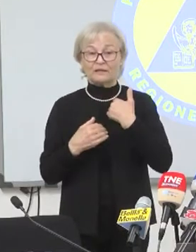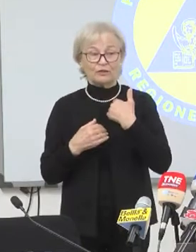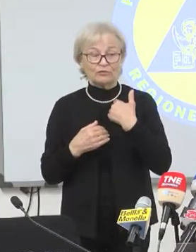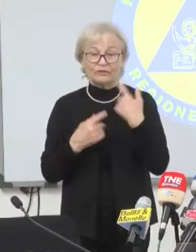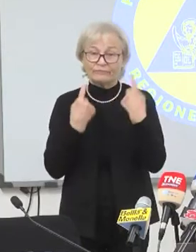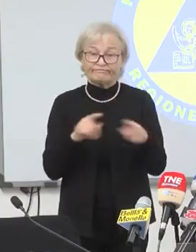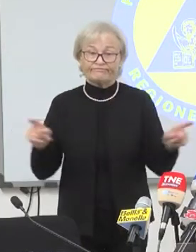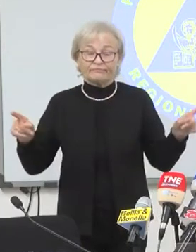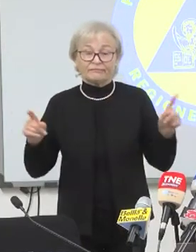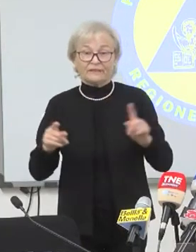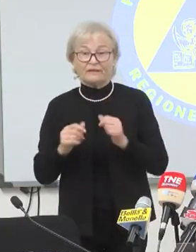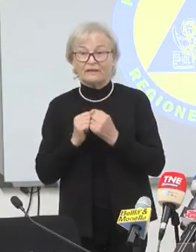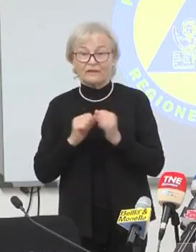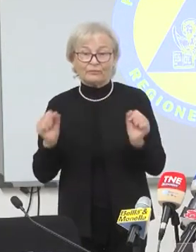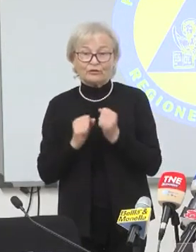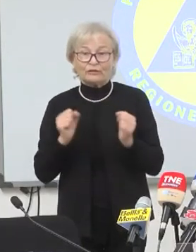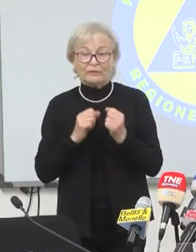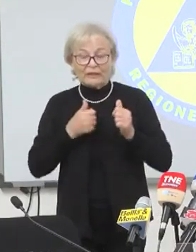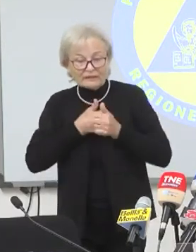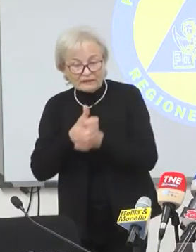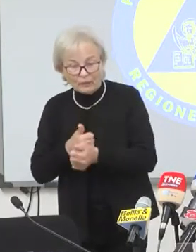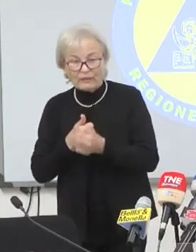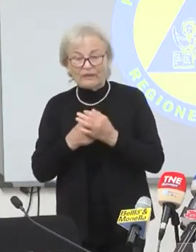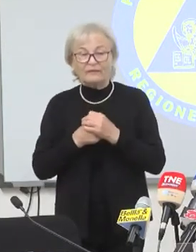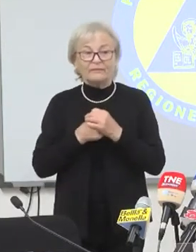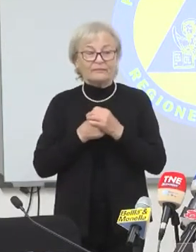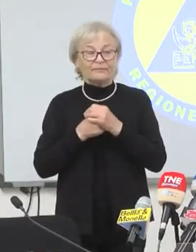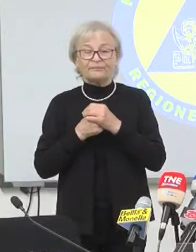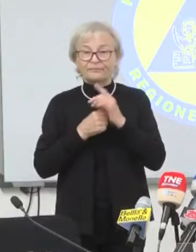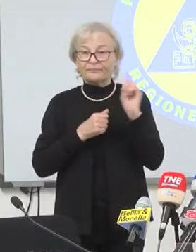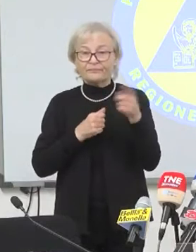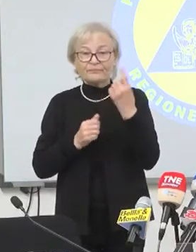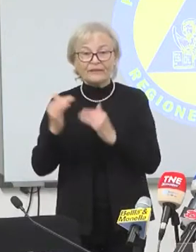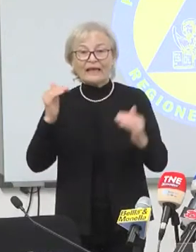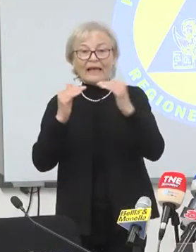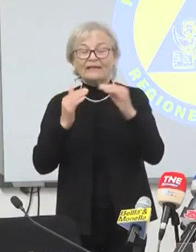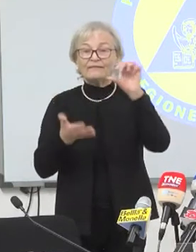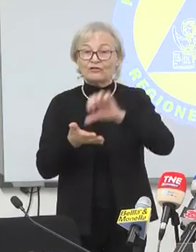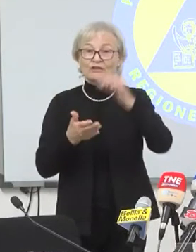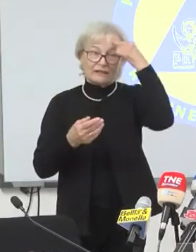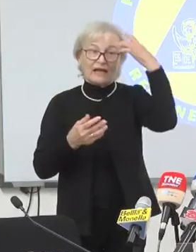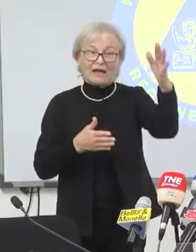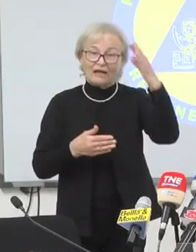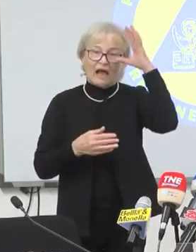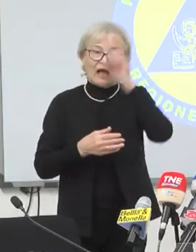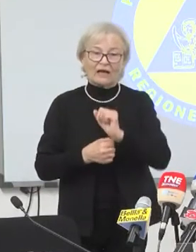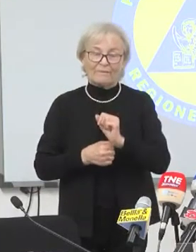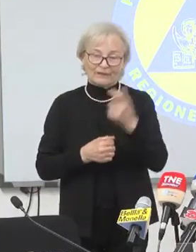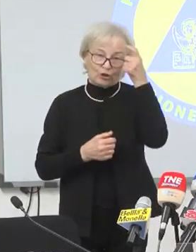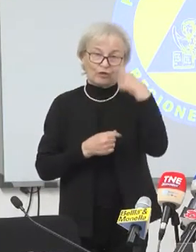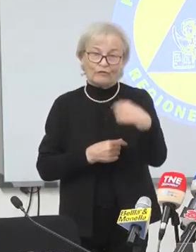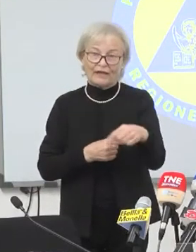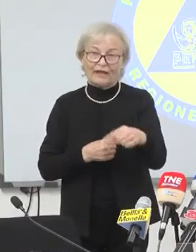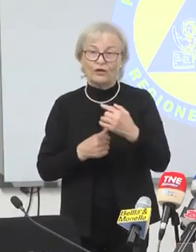sostenibile. Sappiamo che anche loro, per dire a livello centrale, si è reso conto di questo e quindi